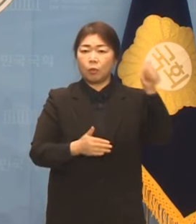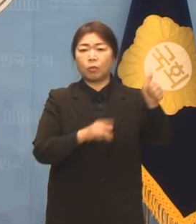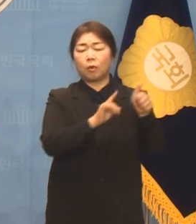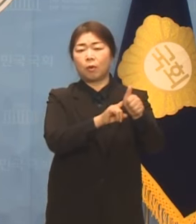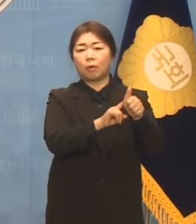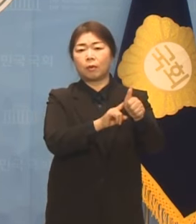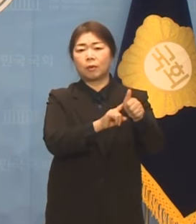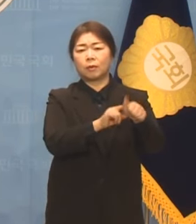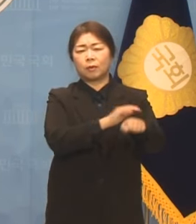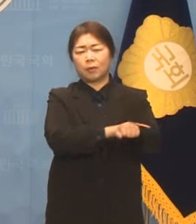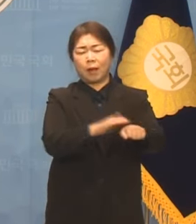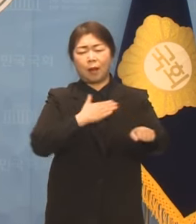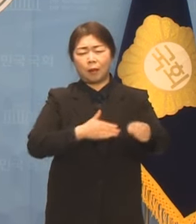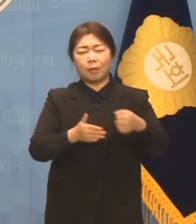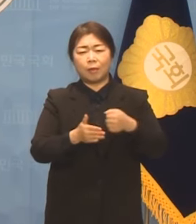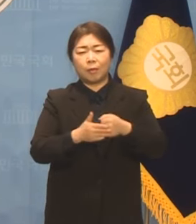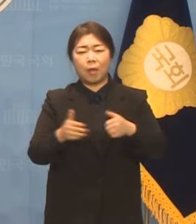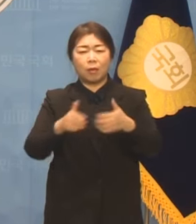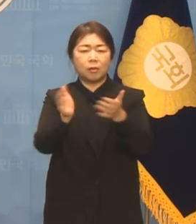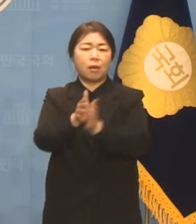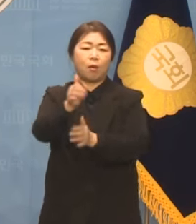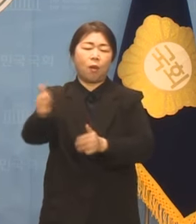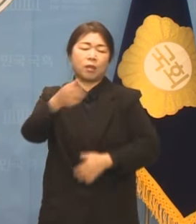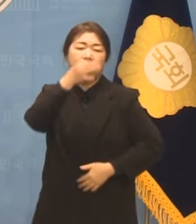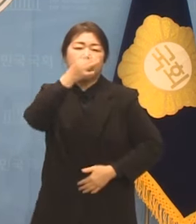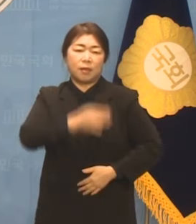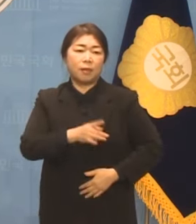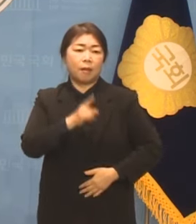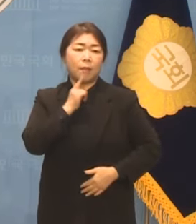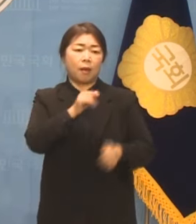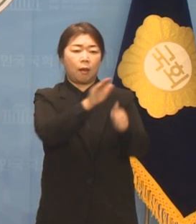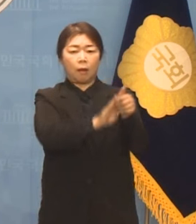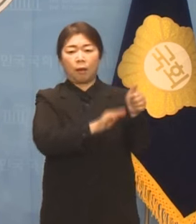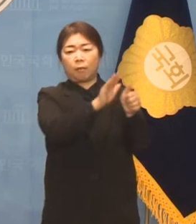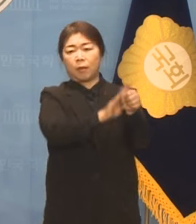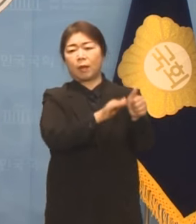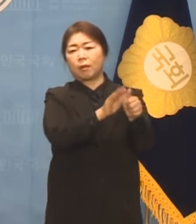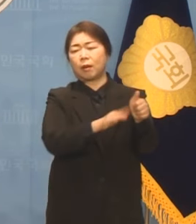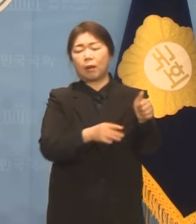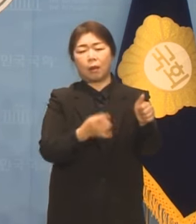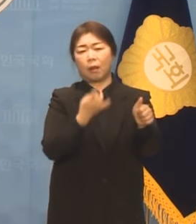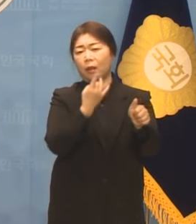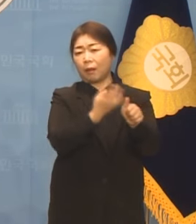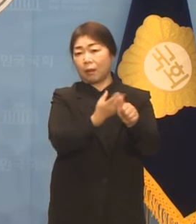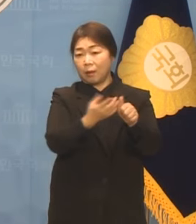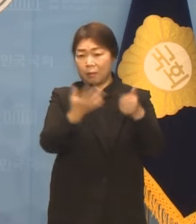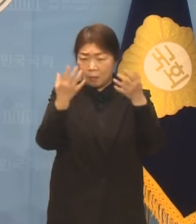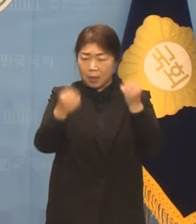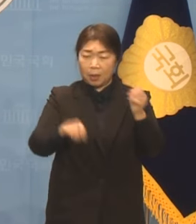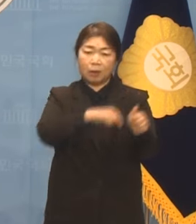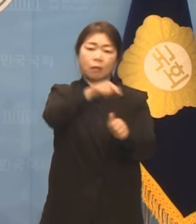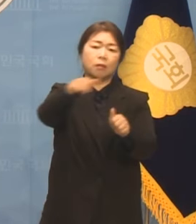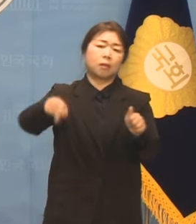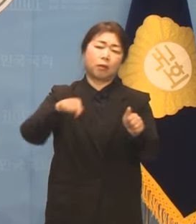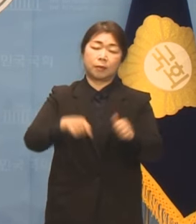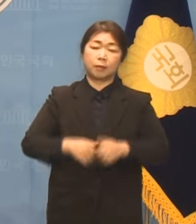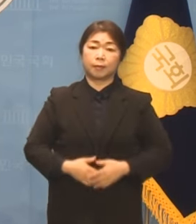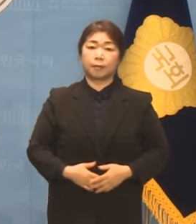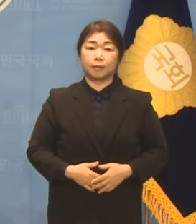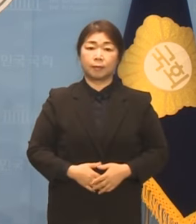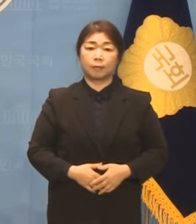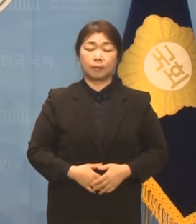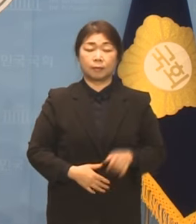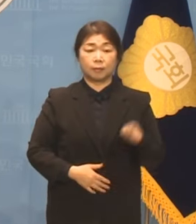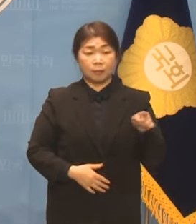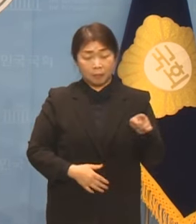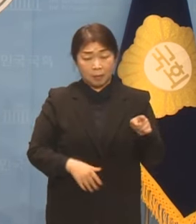차마 들어주기 민망한 윤비여 천가만 반복 재생될 뿐입니다. 짜고